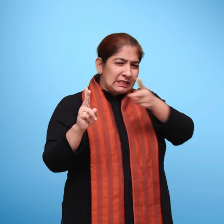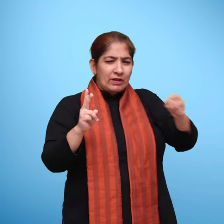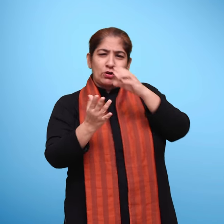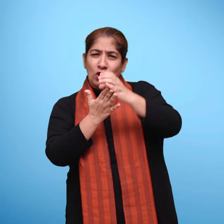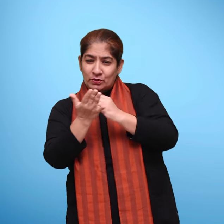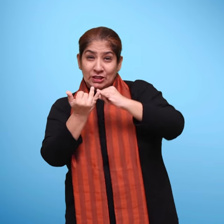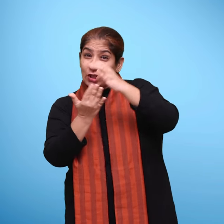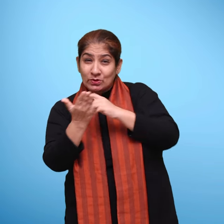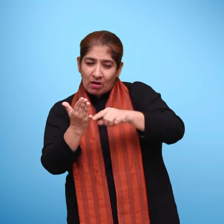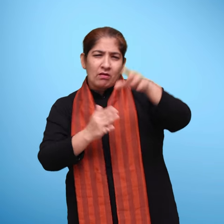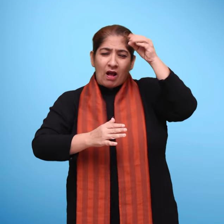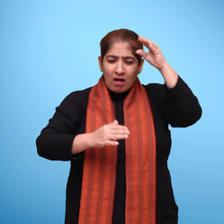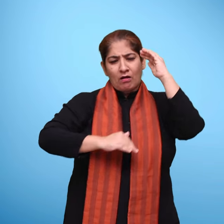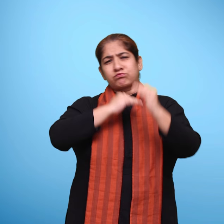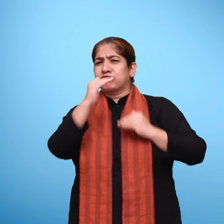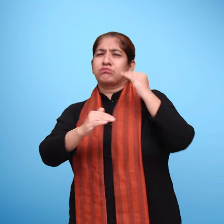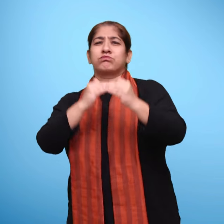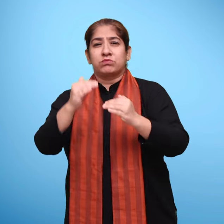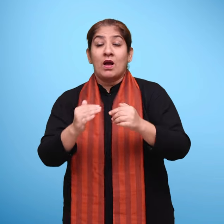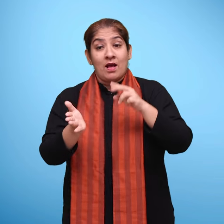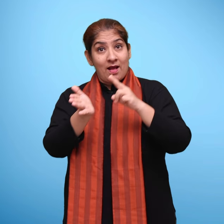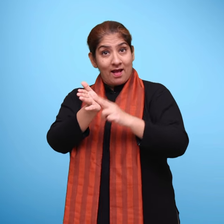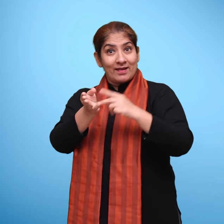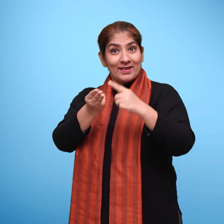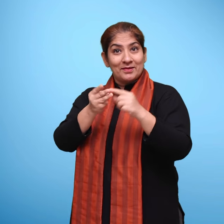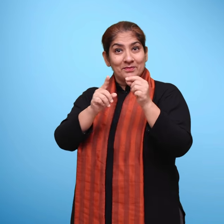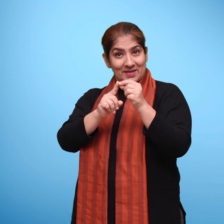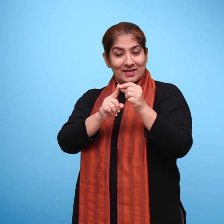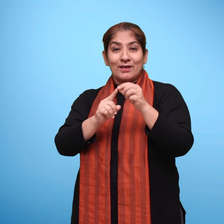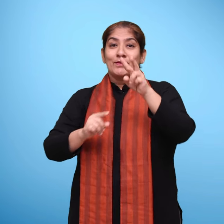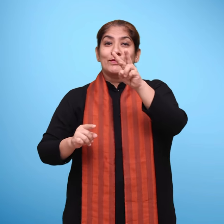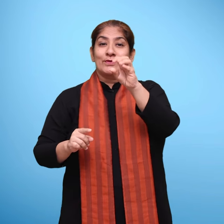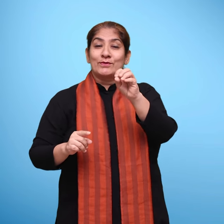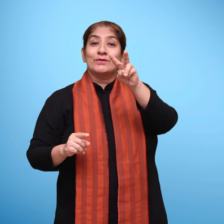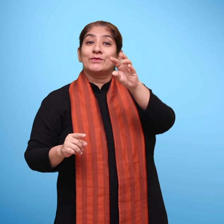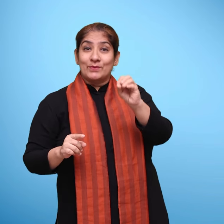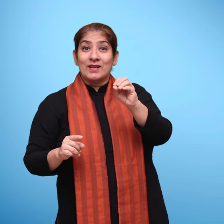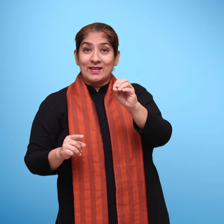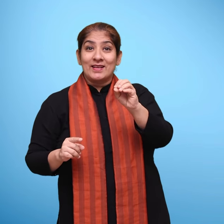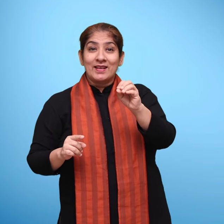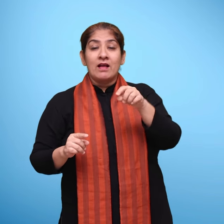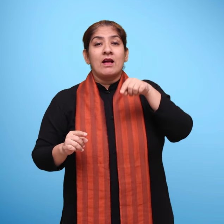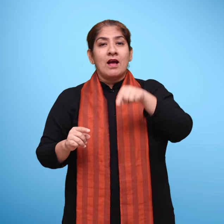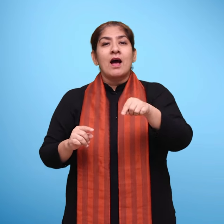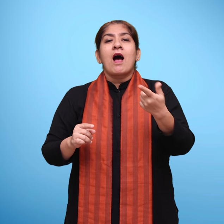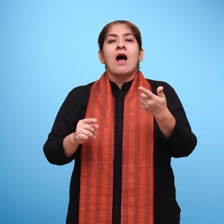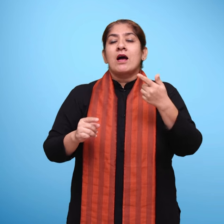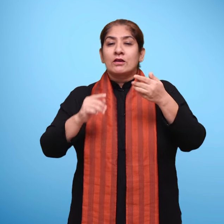सहायक होती है राश्ट्रे शिक्षानीती 2020 में बुनियादी स्तर फाउंडेशनल स्टेज पर बच्चों में